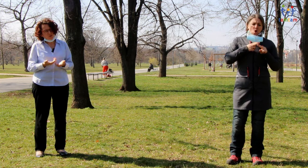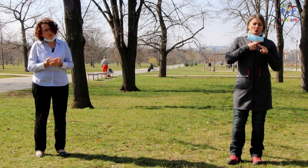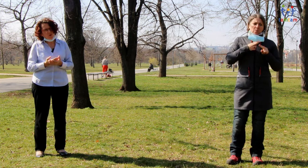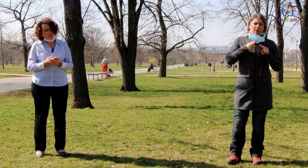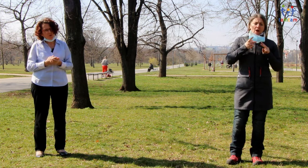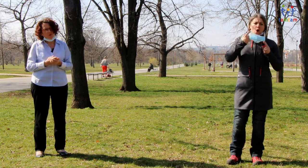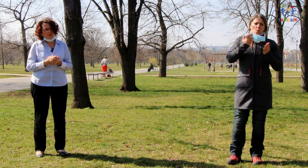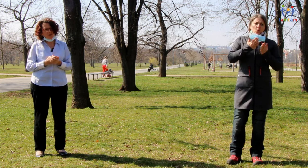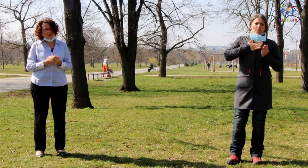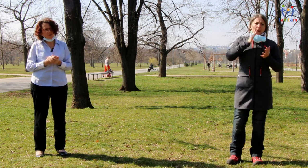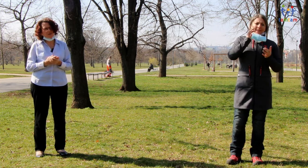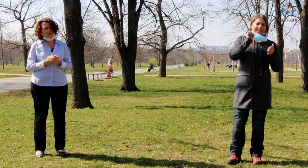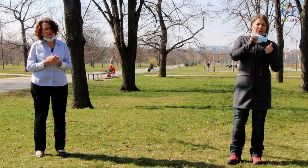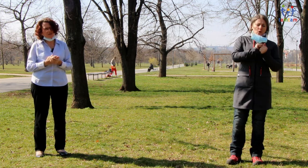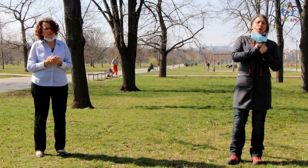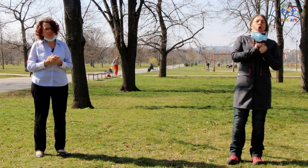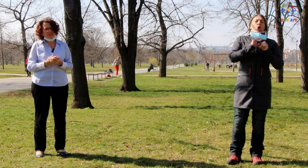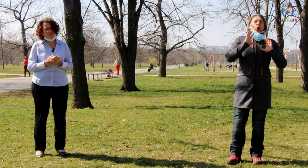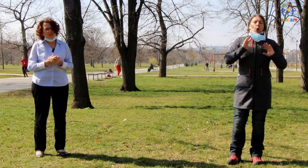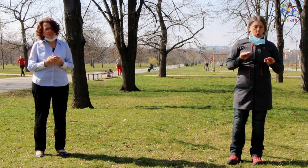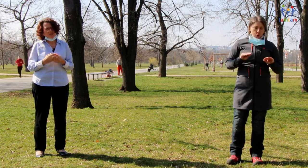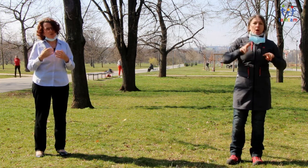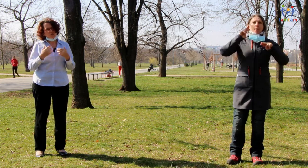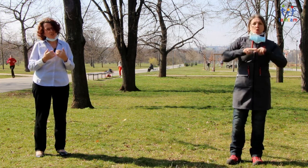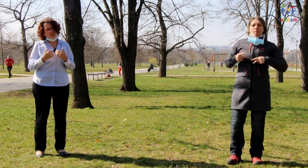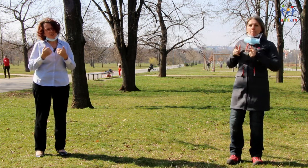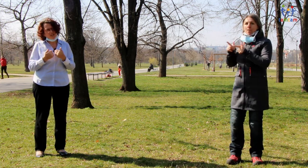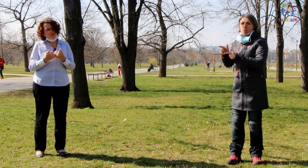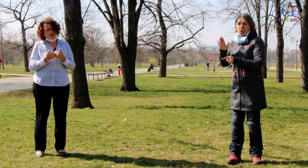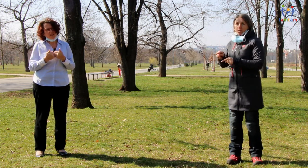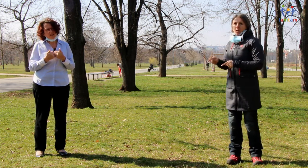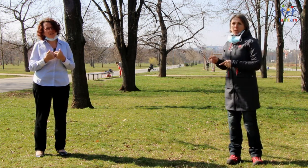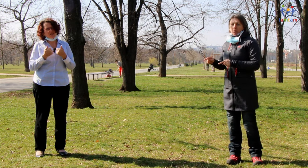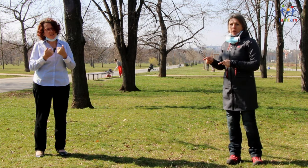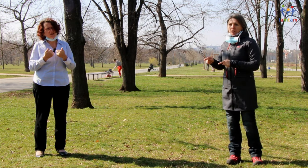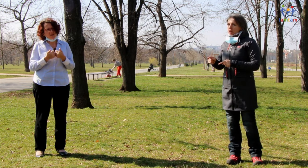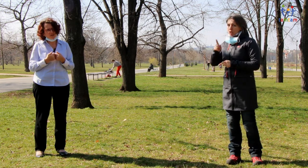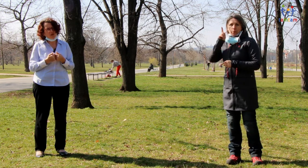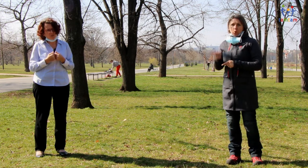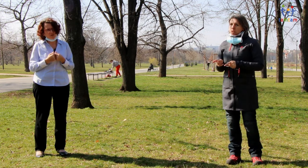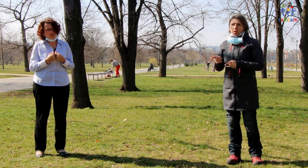dobrou oporou s svým dětem. Takže určitě nezanedbávat svoje pocity,